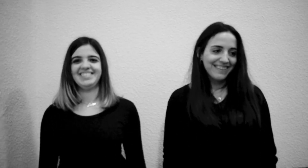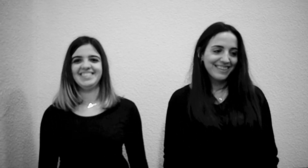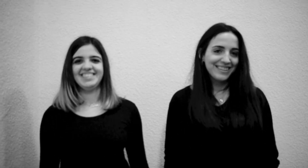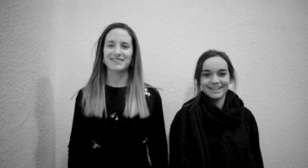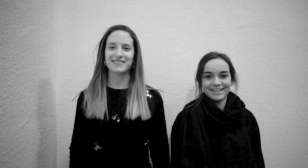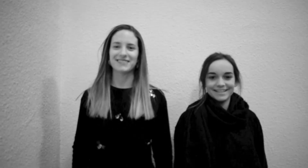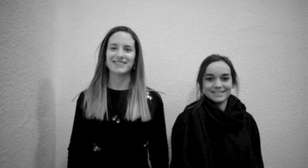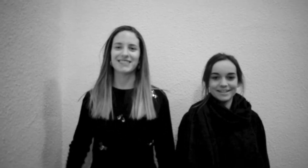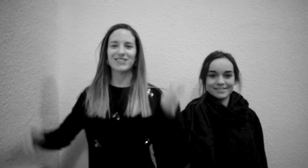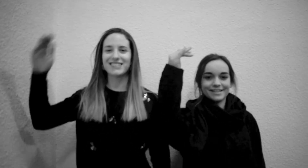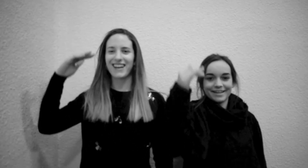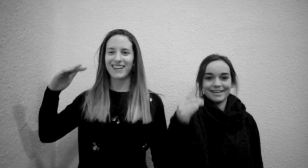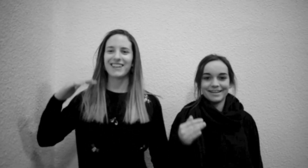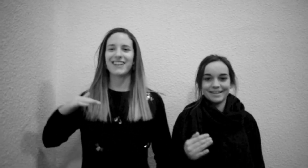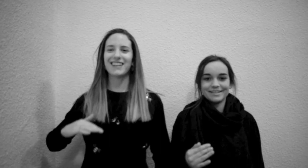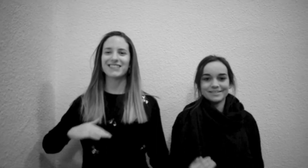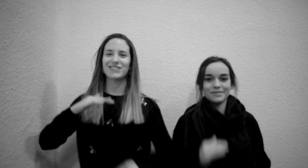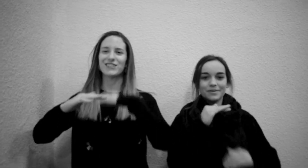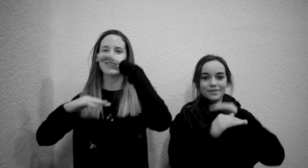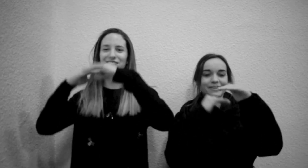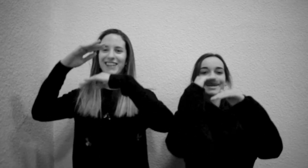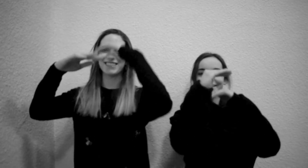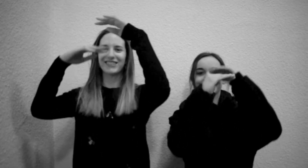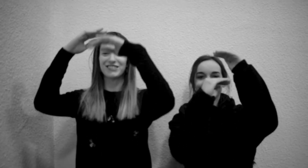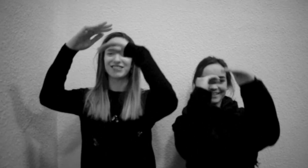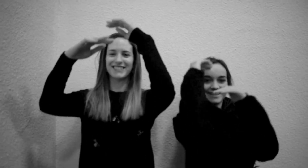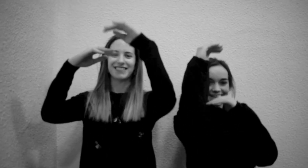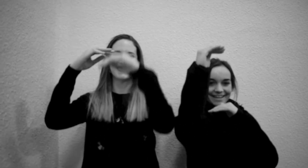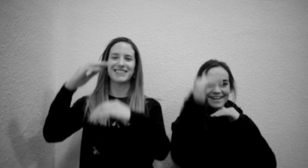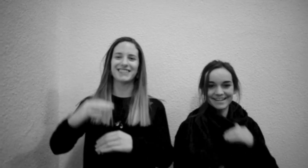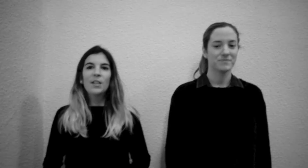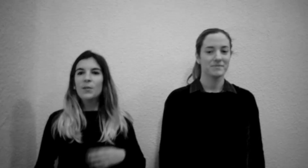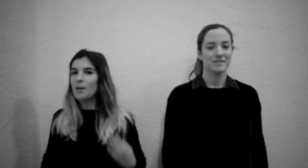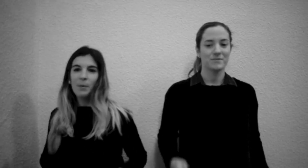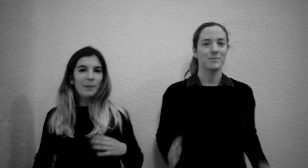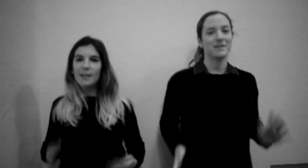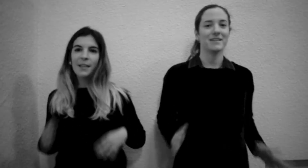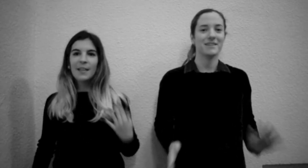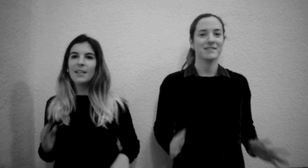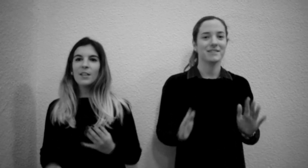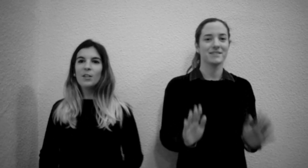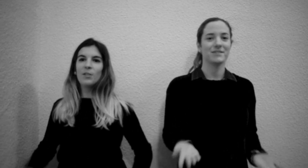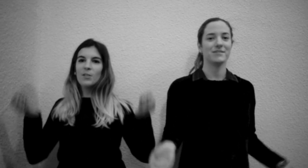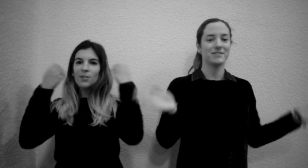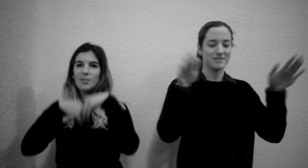Ya lo estás logrando No hay momentos malos